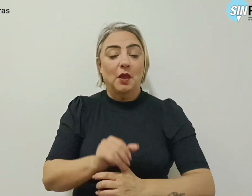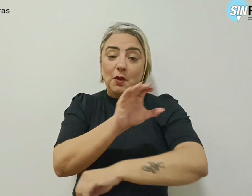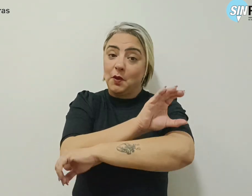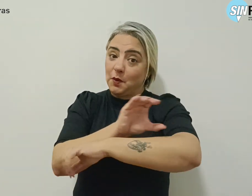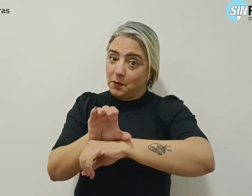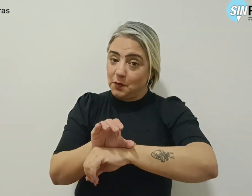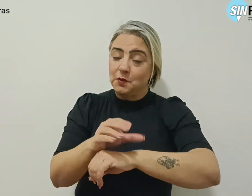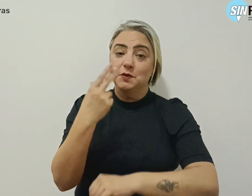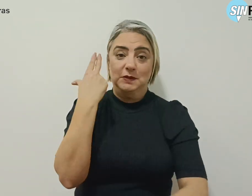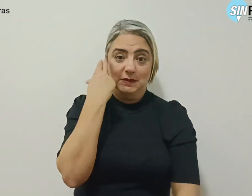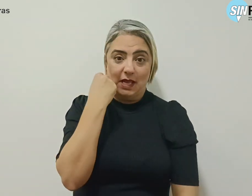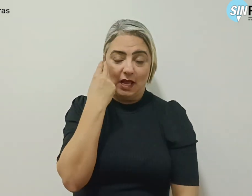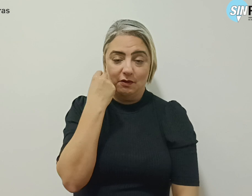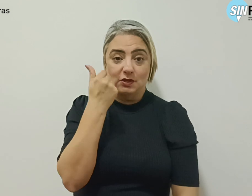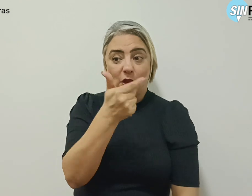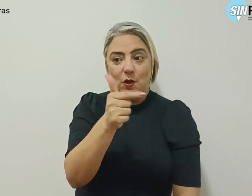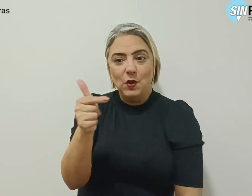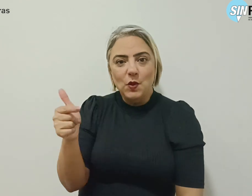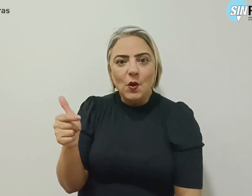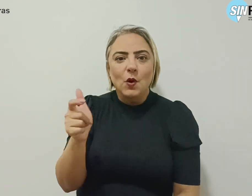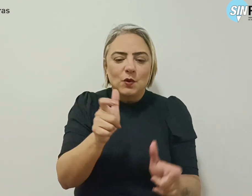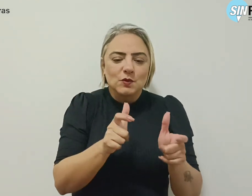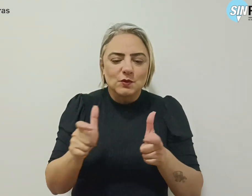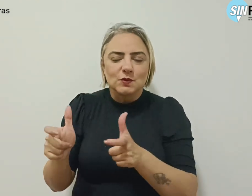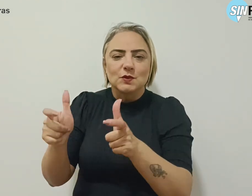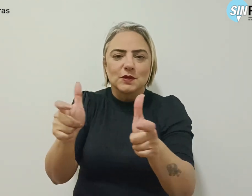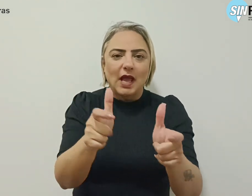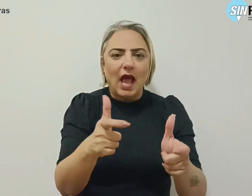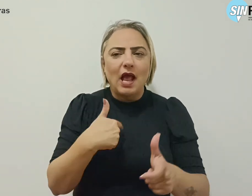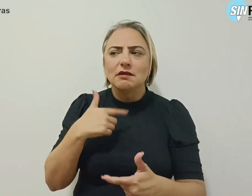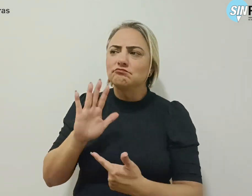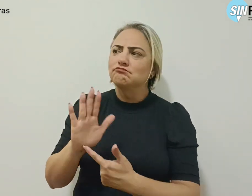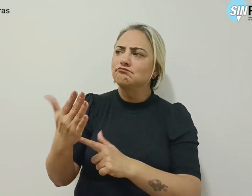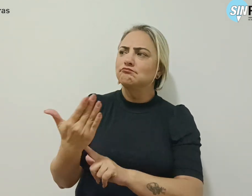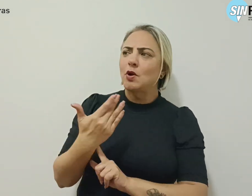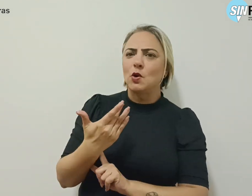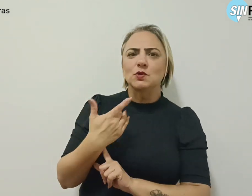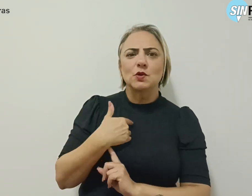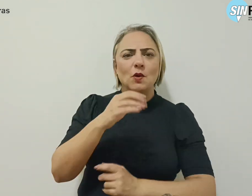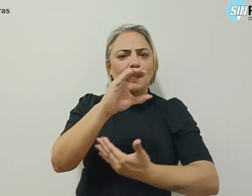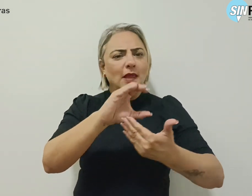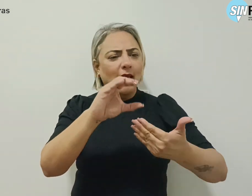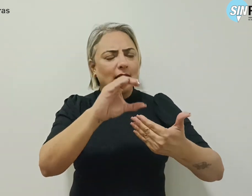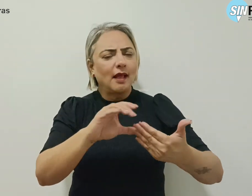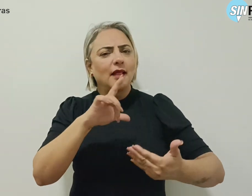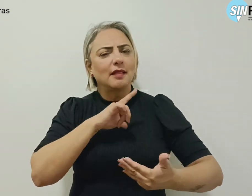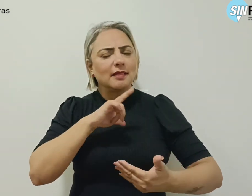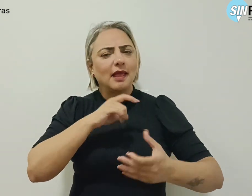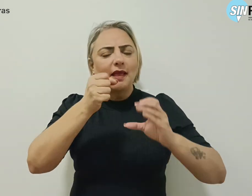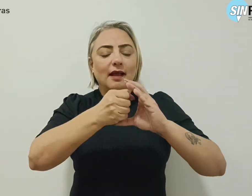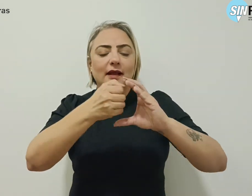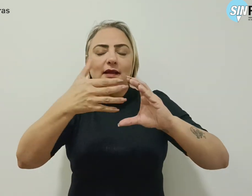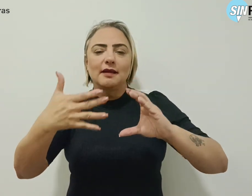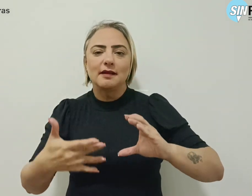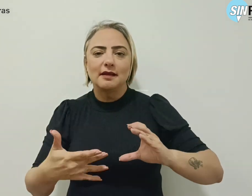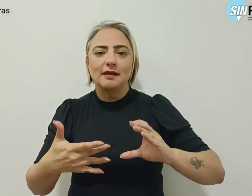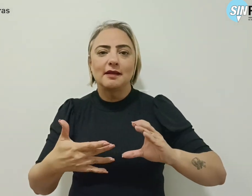de Taguatinga e de outros territórios nos mostrou que a categoria tem características de interesse,